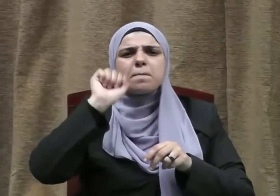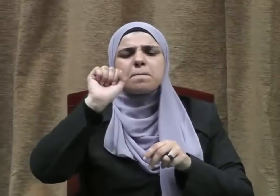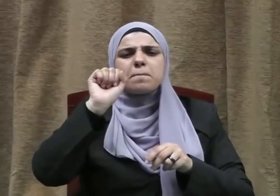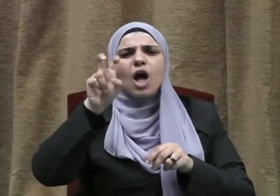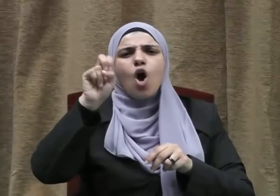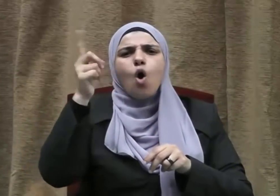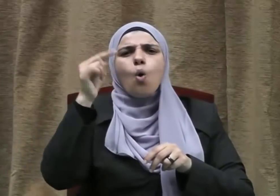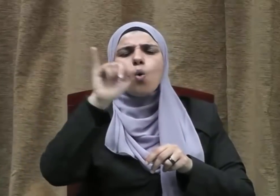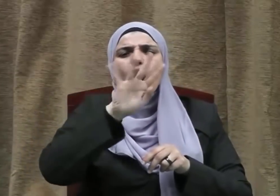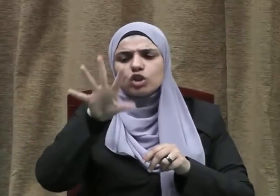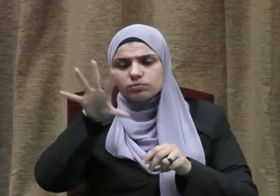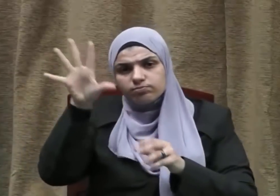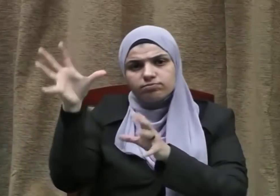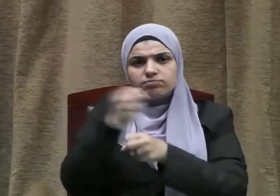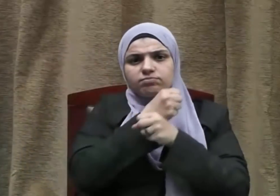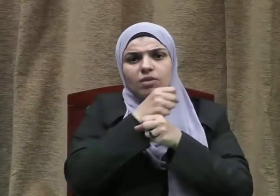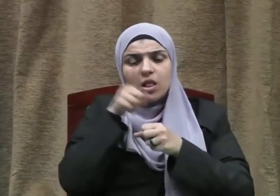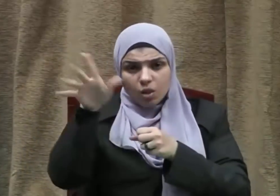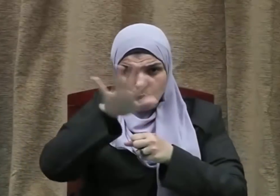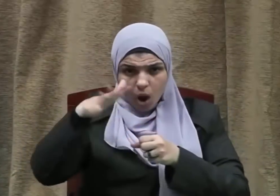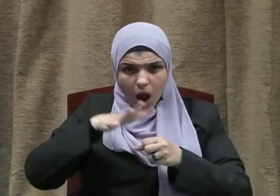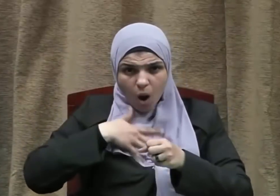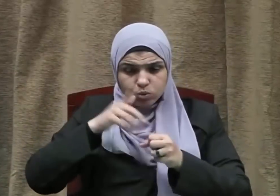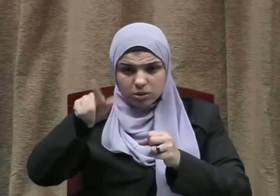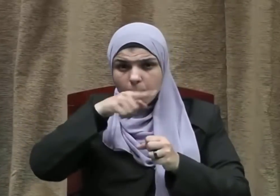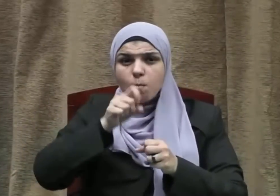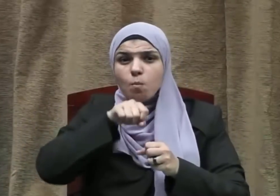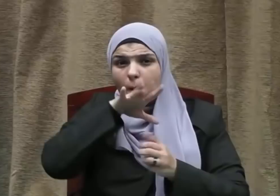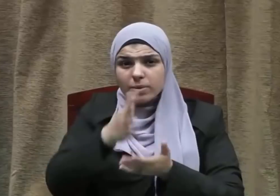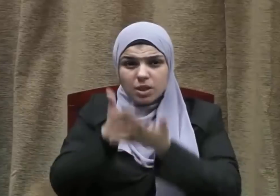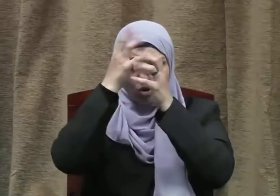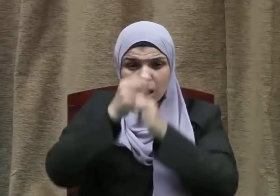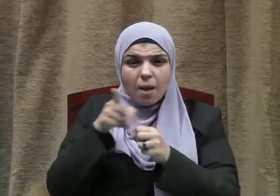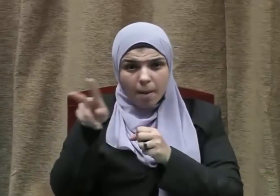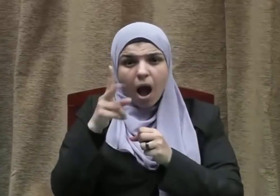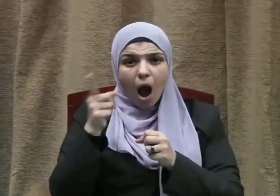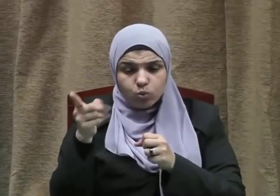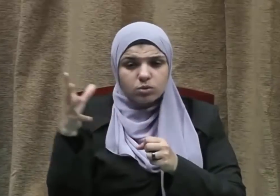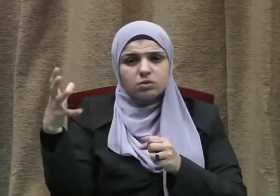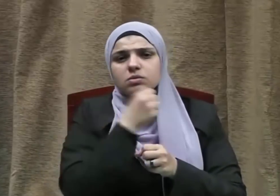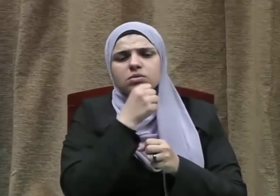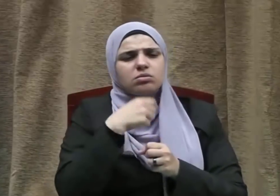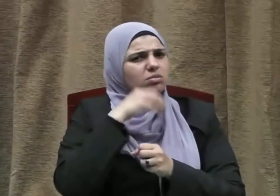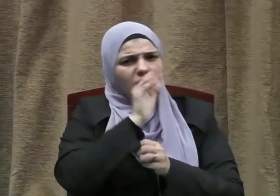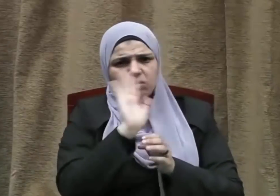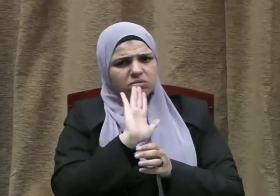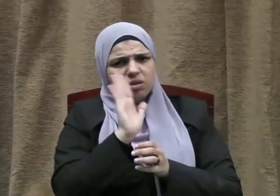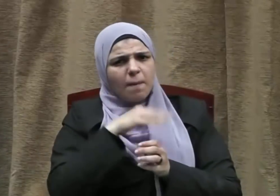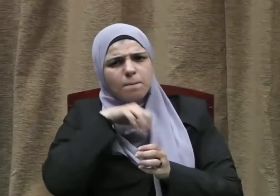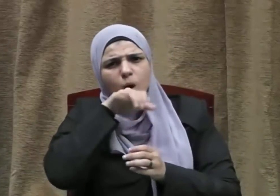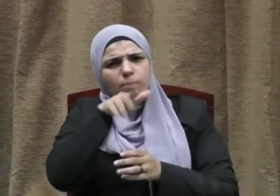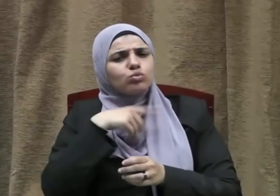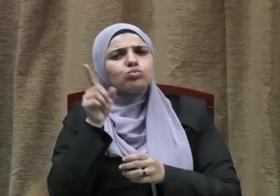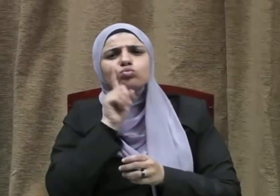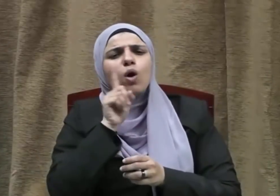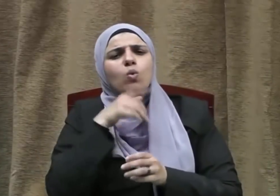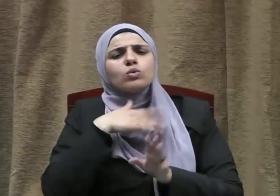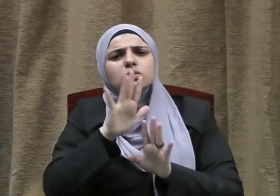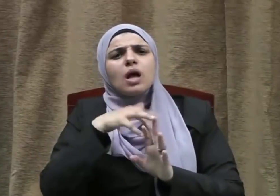كفار قريش قالوا إنكم تريدون محمدا فقلنا ما نريده